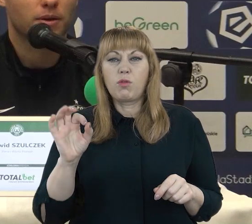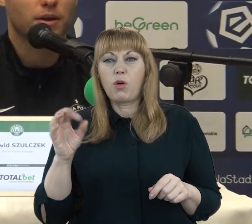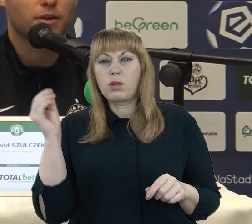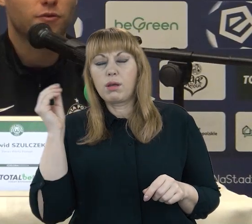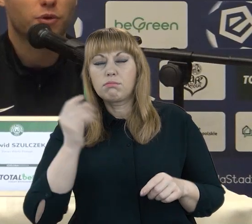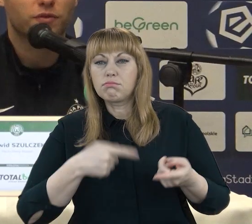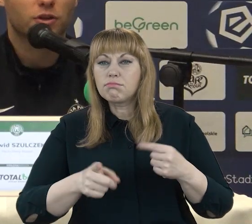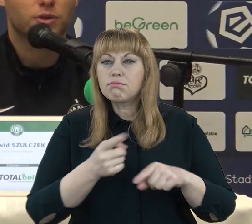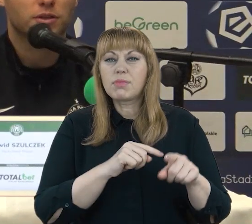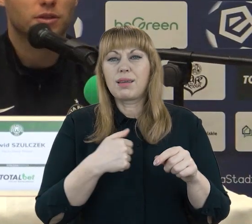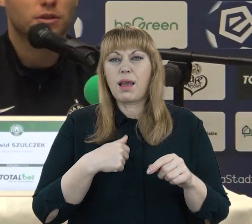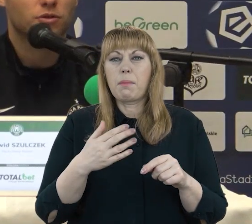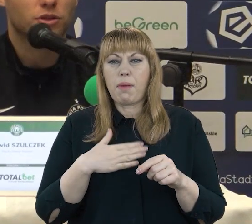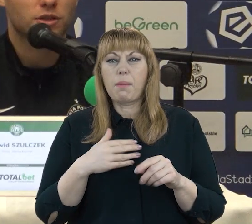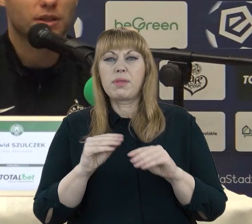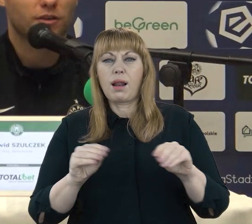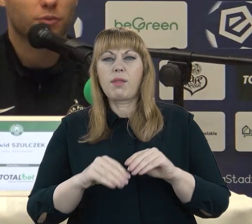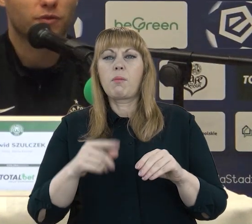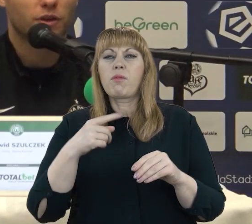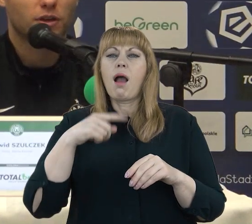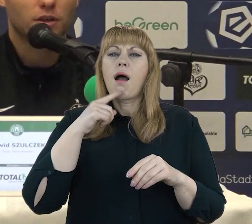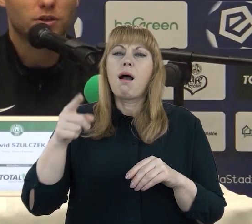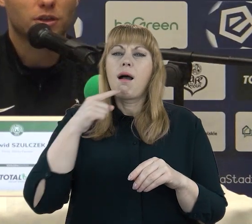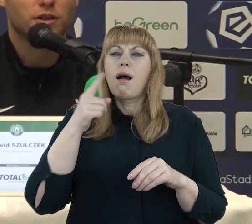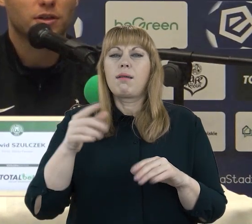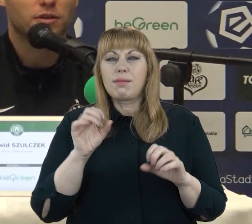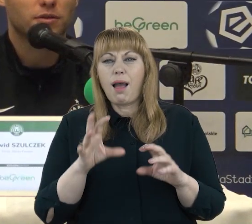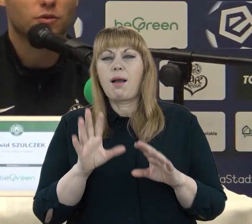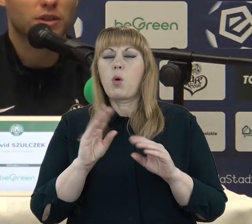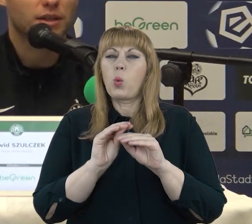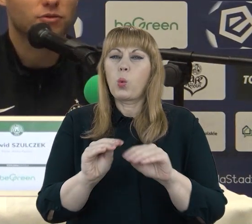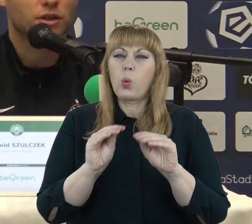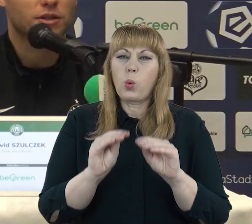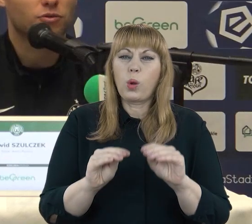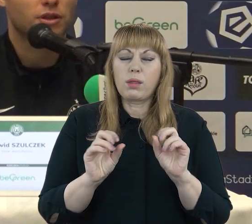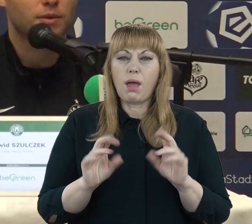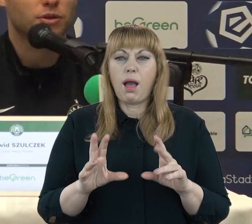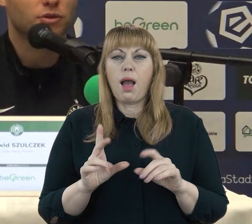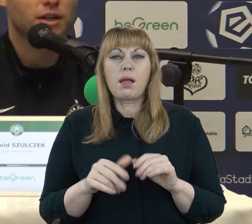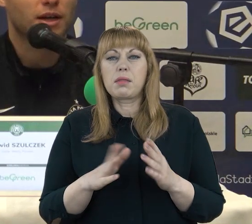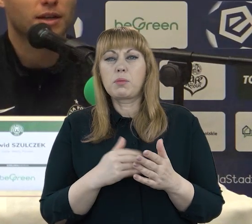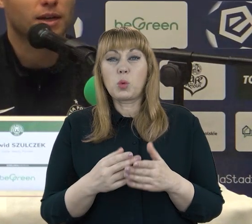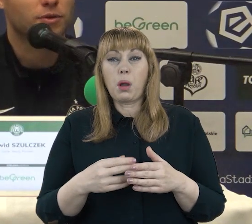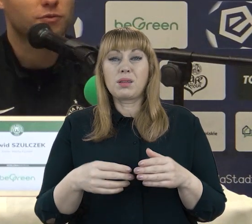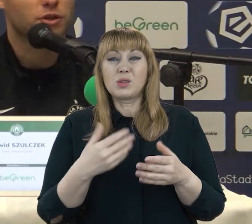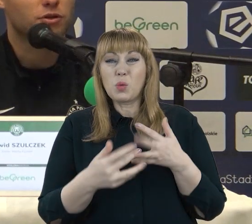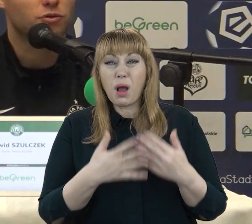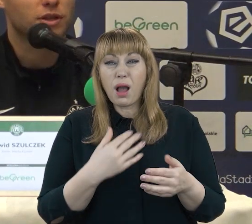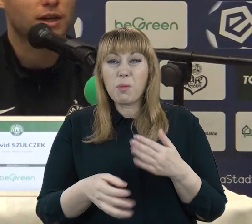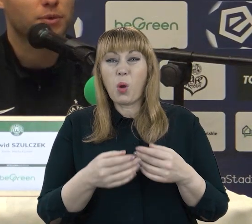wpływ, natomiast to też nie jest taki wpływ, że ostatnia drużyna zatrudni najlepszego trenera i nagle będzie w pierwszej trójce, a